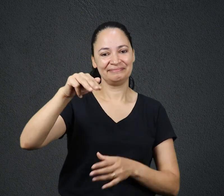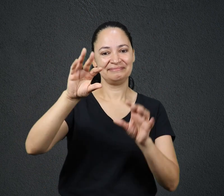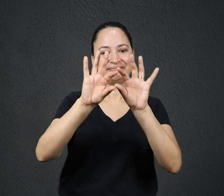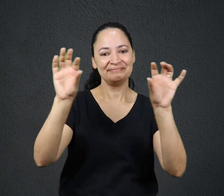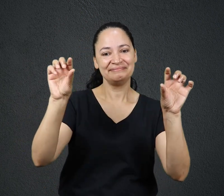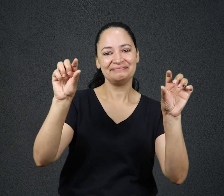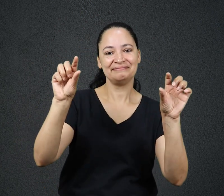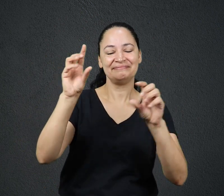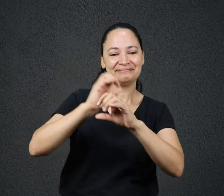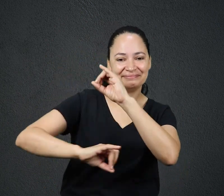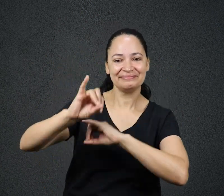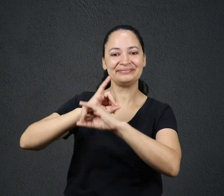.org.br